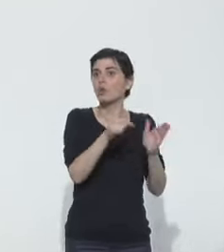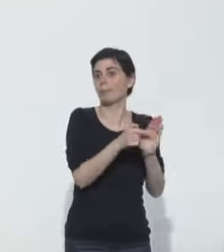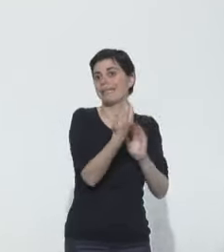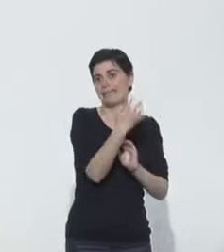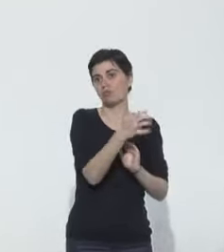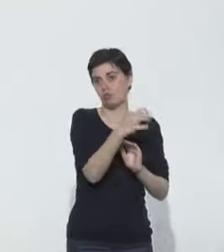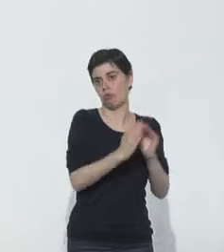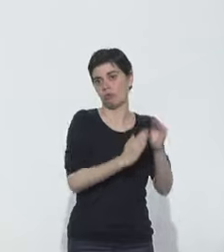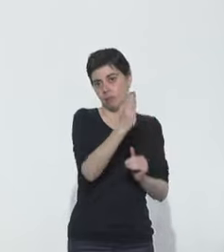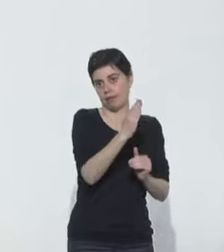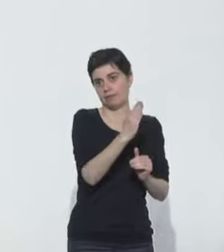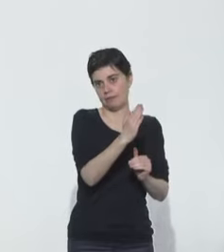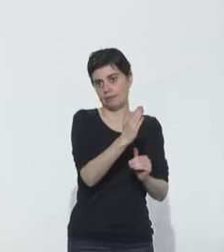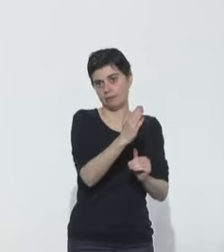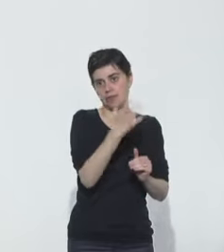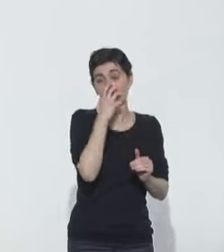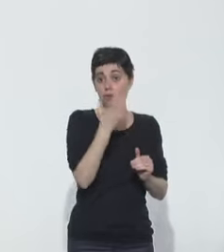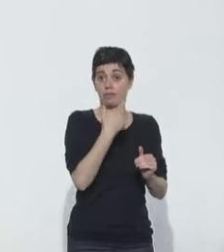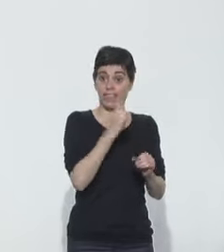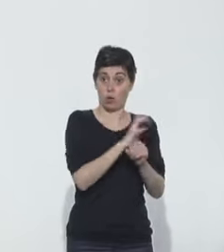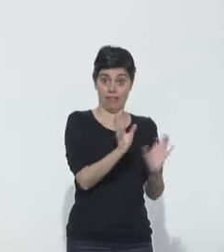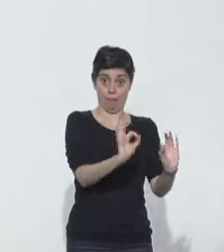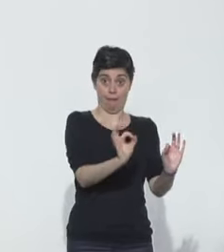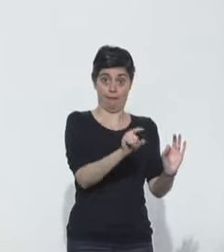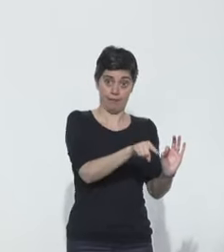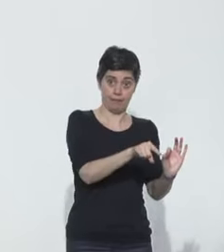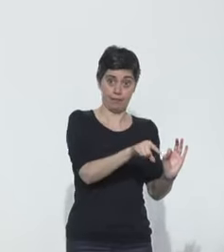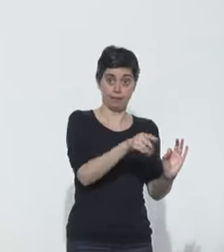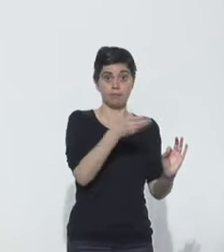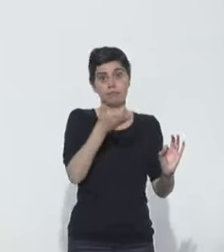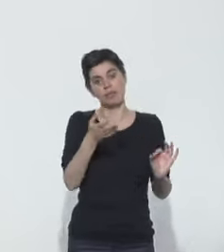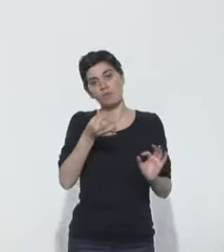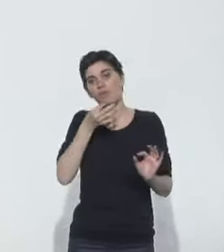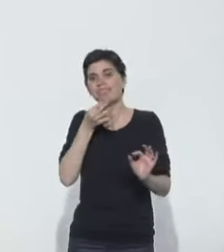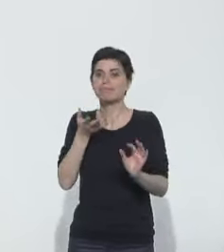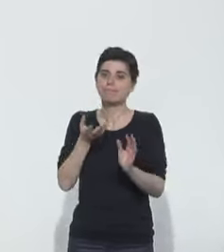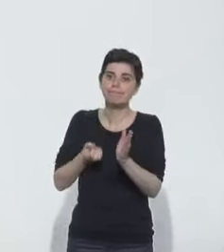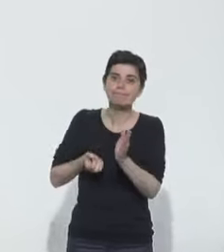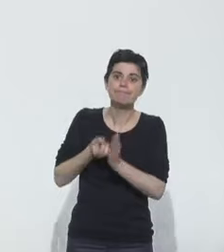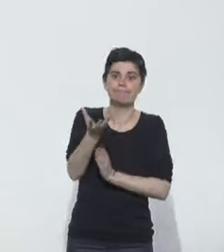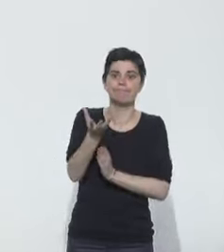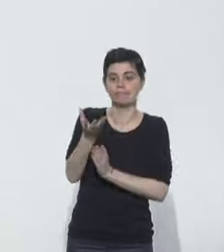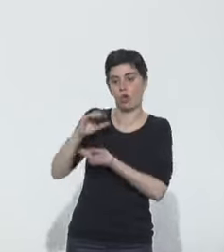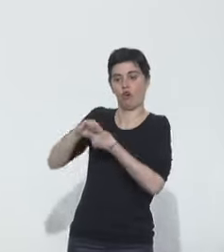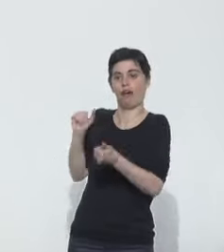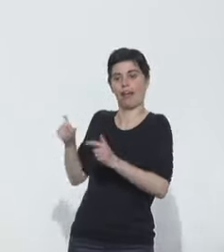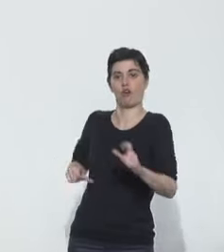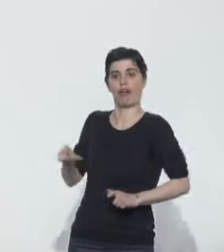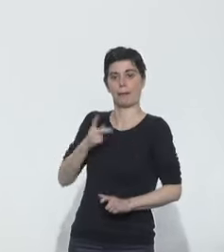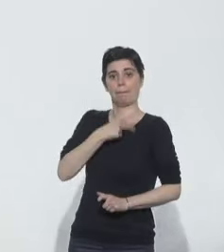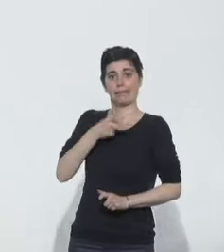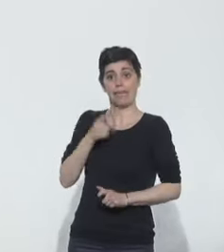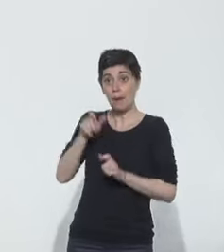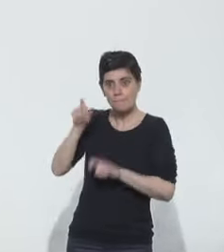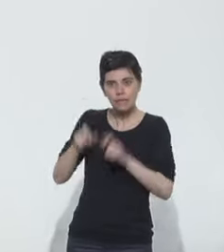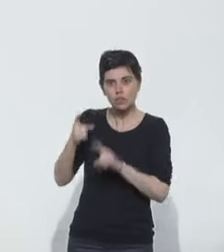le nombre de patients en réanimation non Covid, mais j'en profite pour passer un message de tous mes collègues médecins et de tous les spécialistes qui